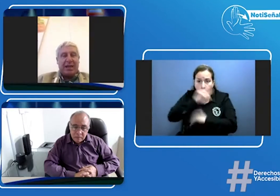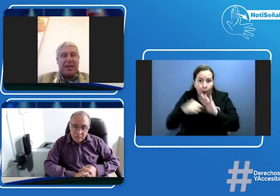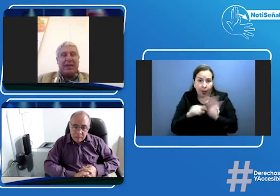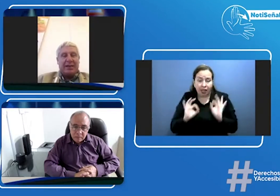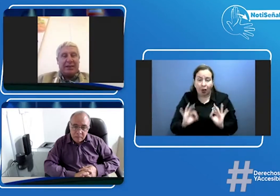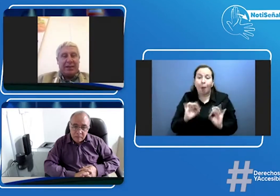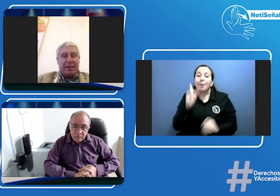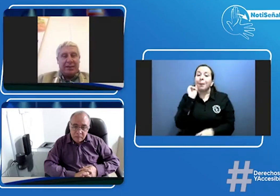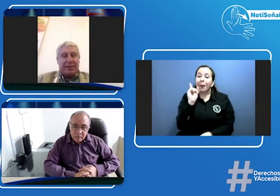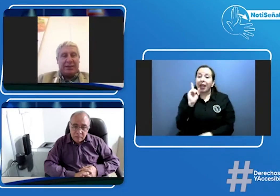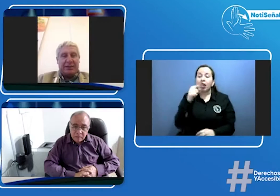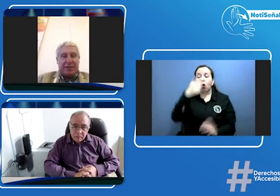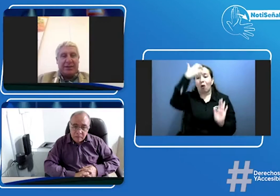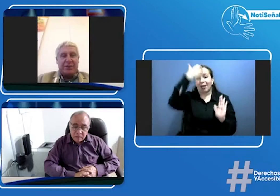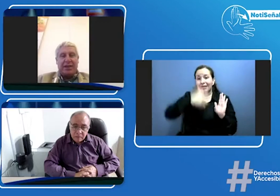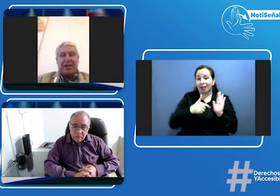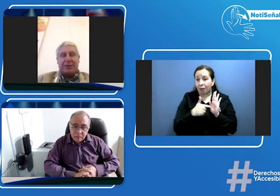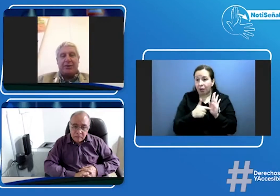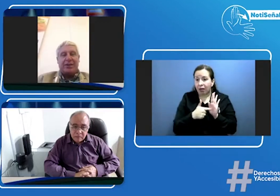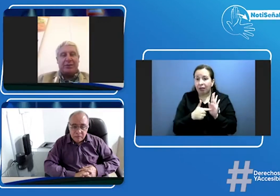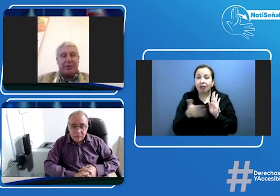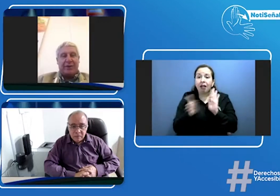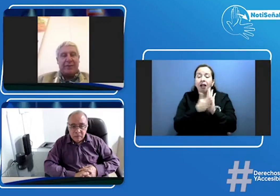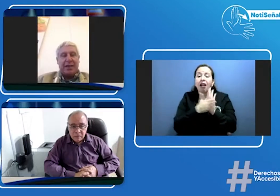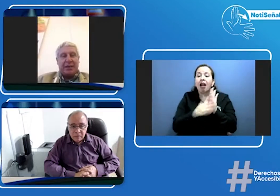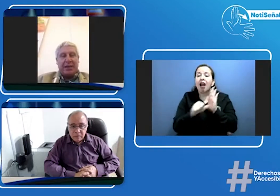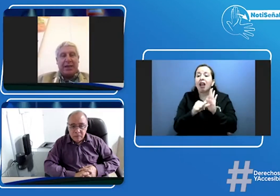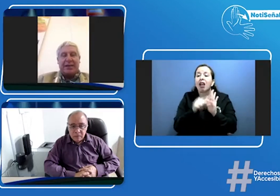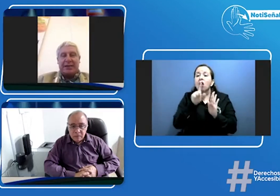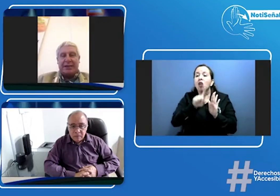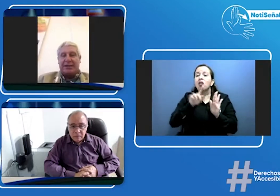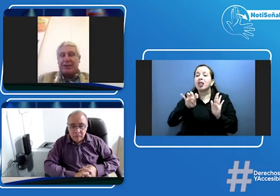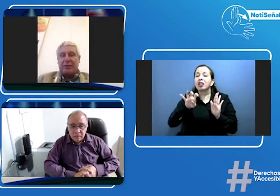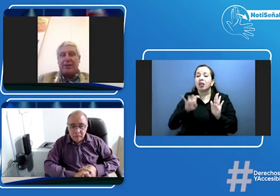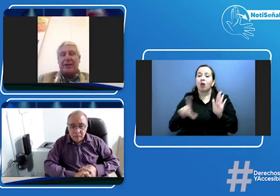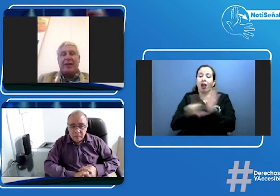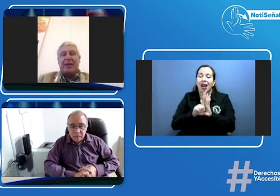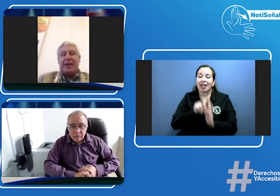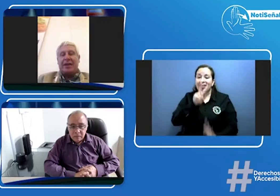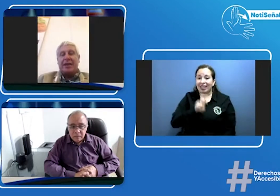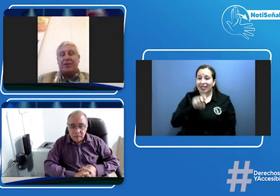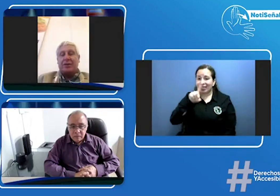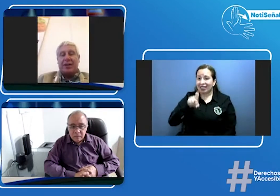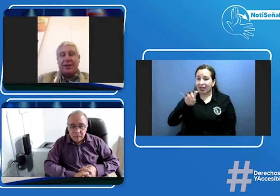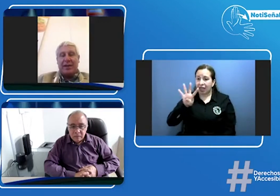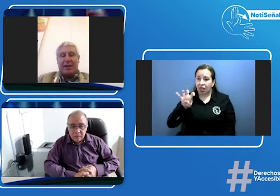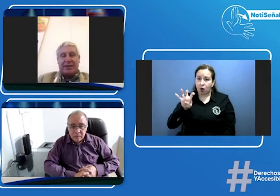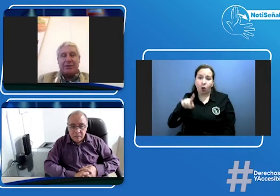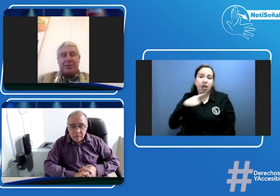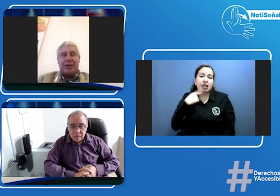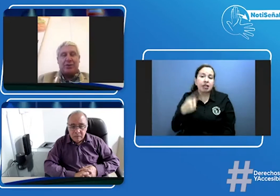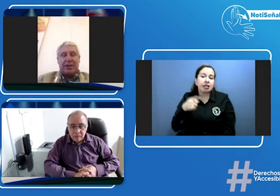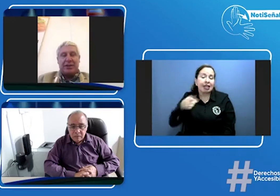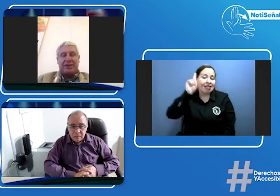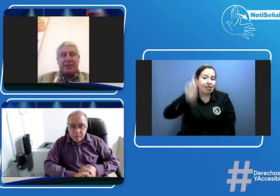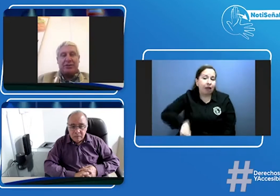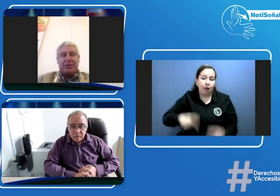establecido en el artículo 19 de la ley 769 sobre el tema de requisitos para obtener licencia de conducción